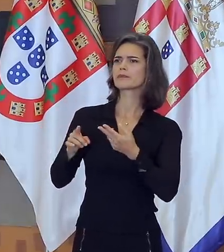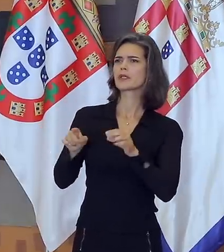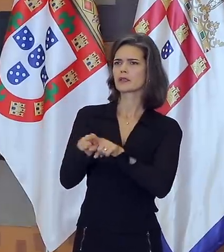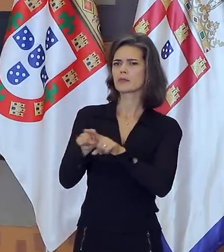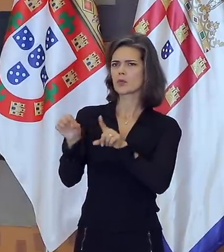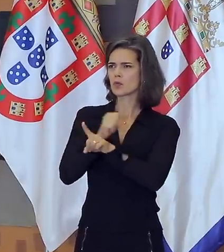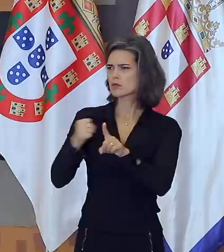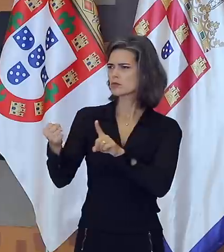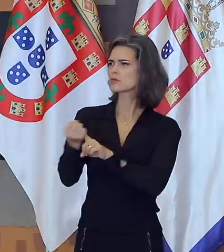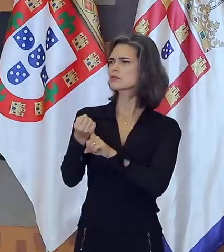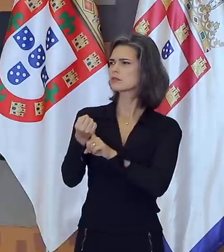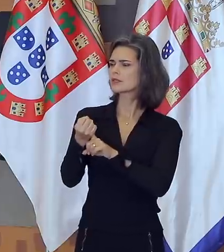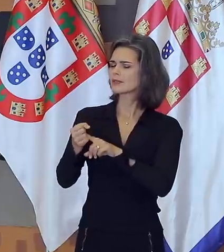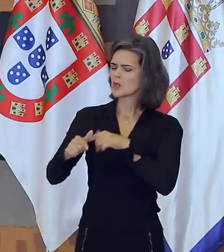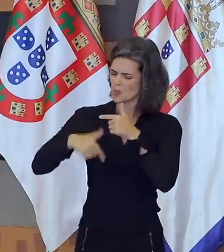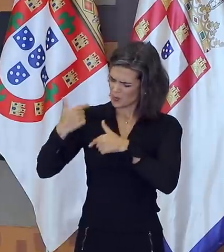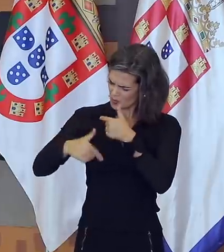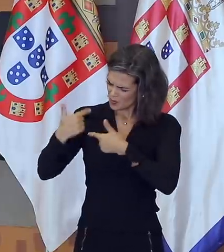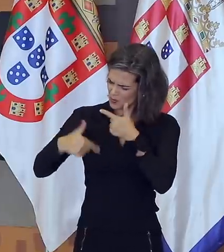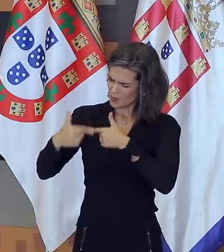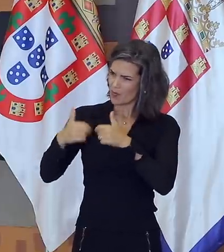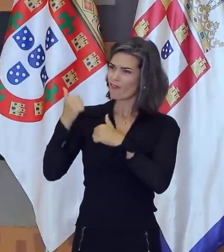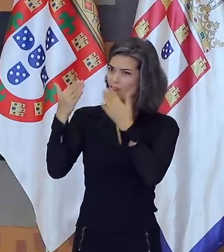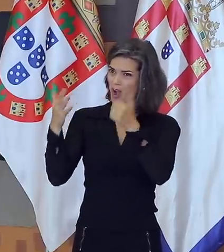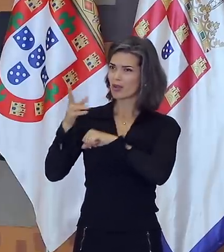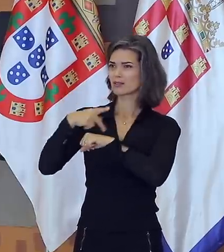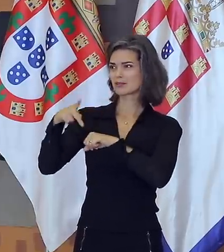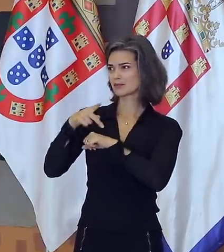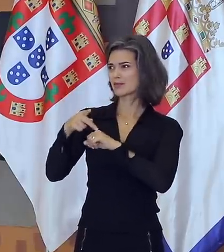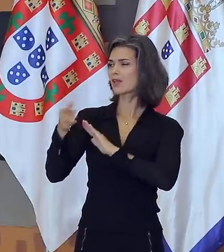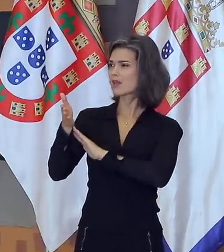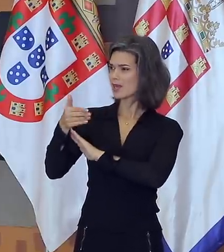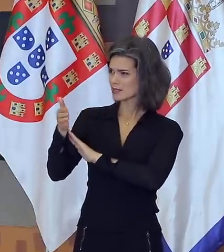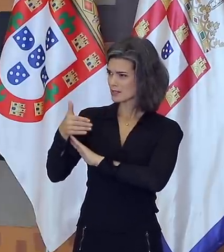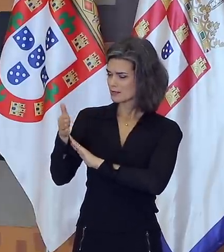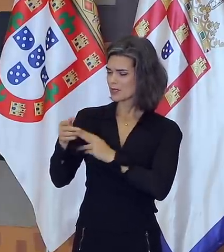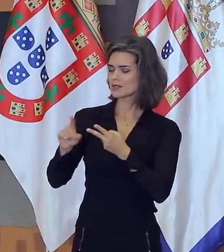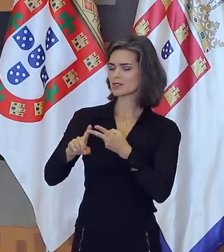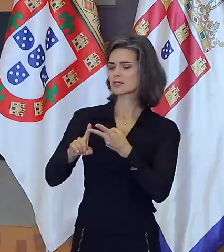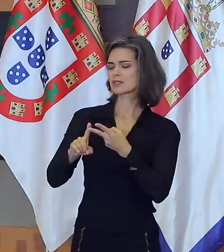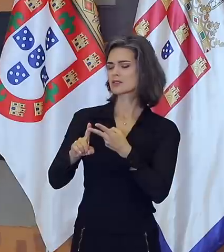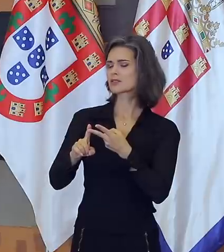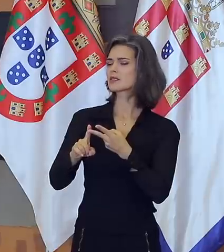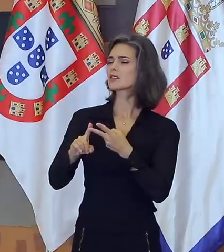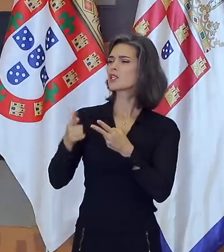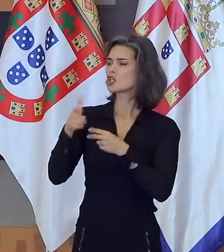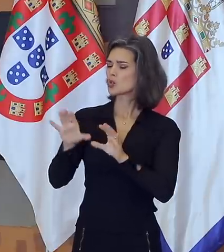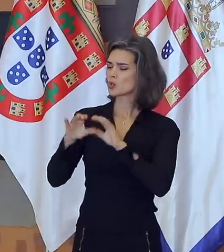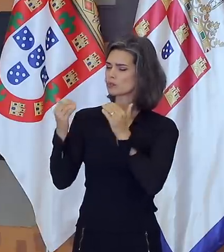sociedade. E muito trabalho nos postos no exterior, nas embaixadas, nas missões junto aos organismos internacionais,